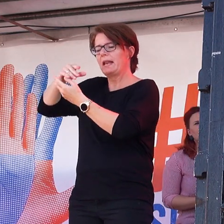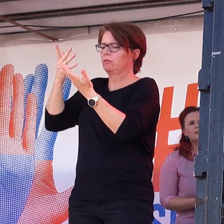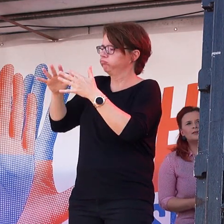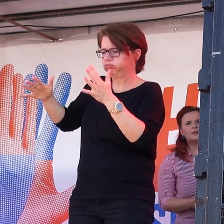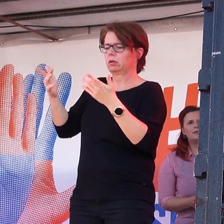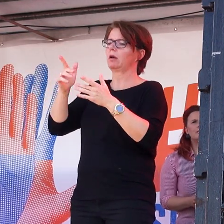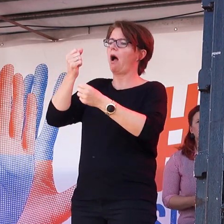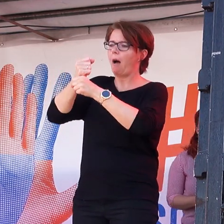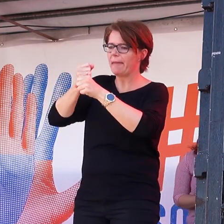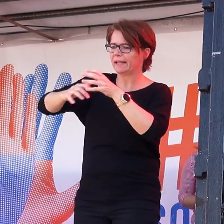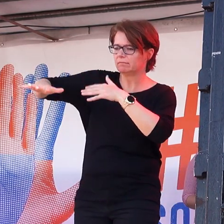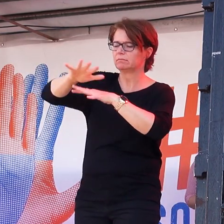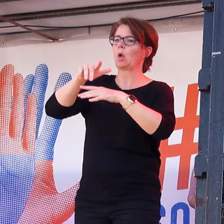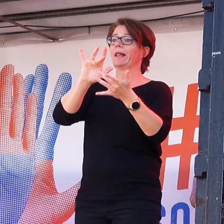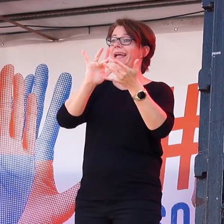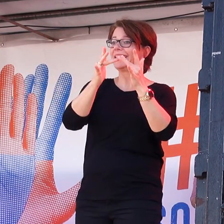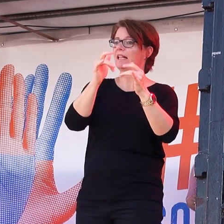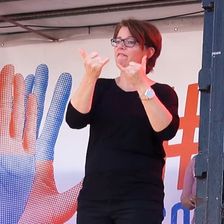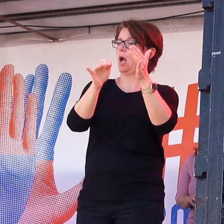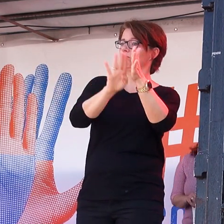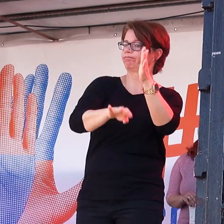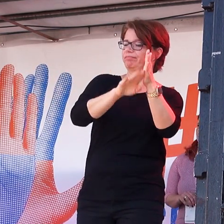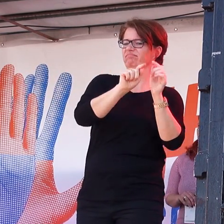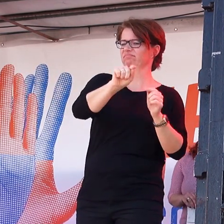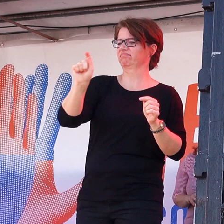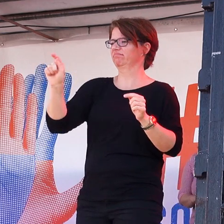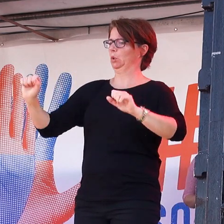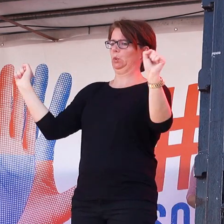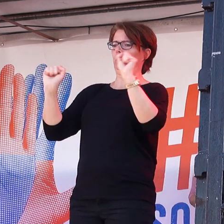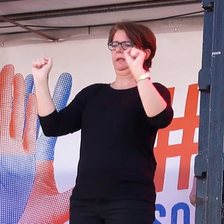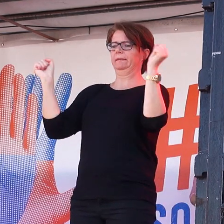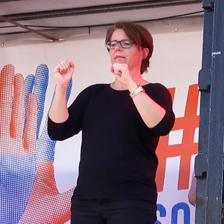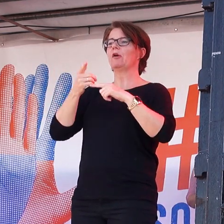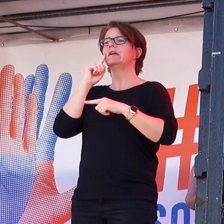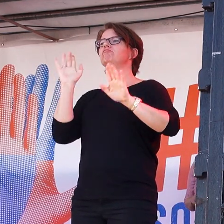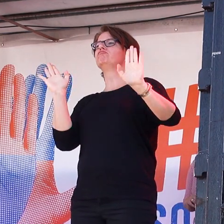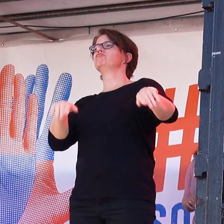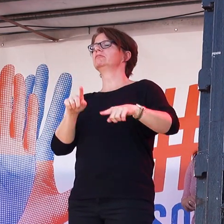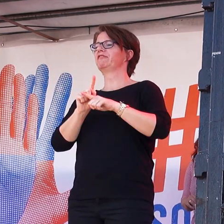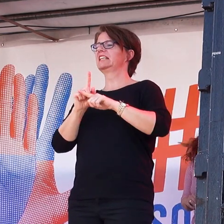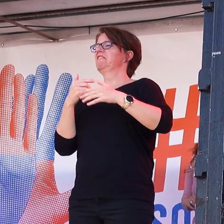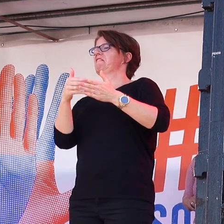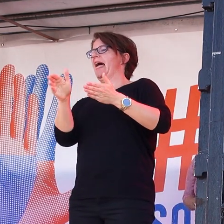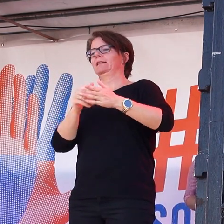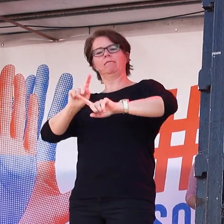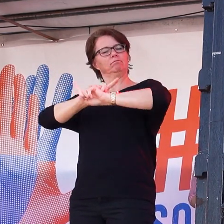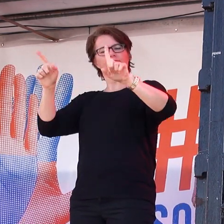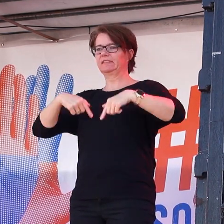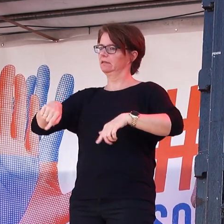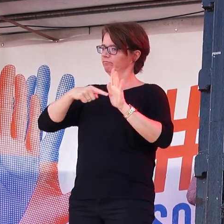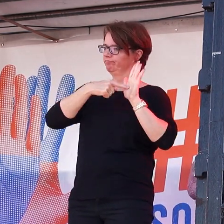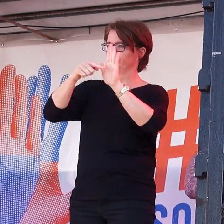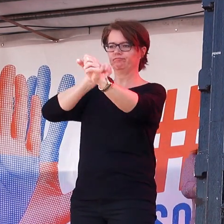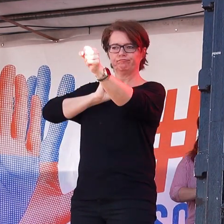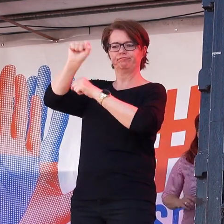Darüber sollten wir nicht verschämt schweigen. Vielmehr müssen wir offen darüber reden. Wir müssen uns empören. Wir müssen